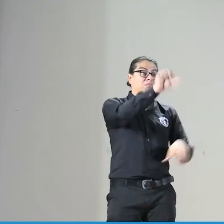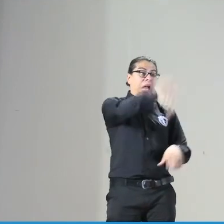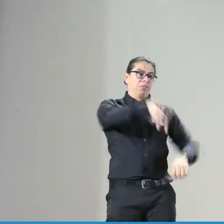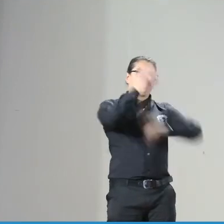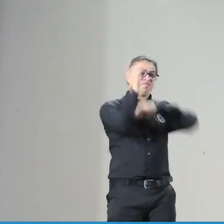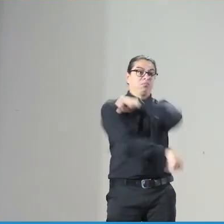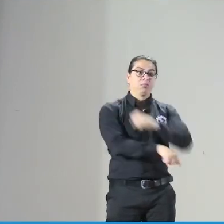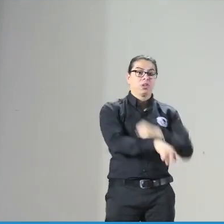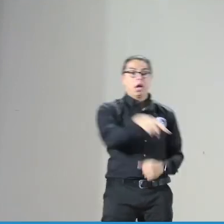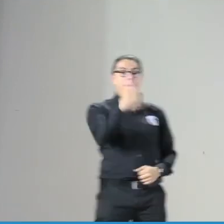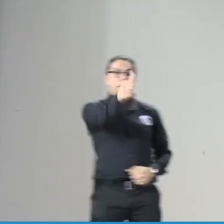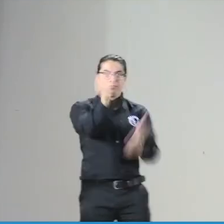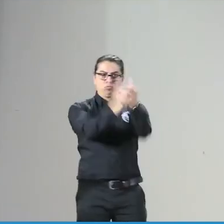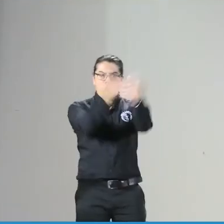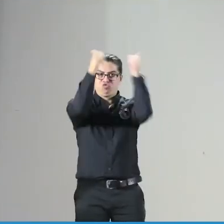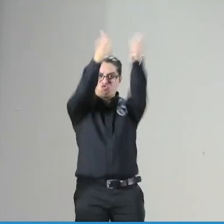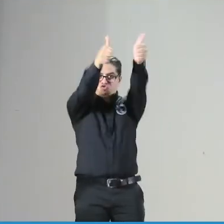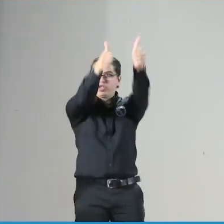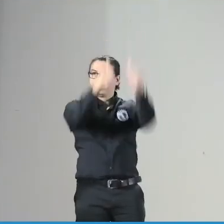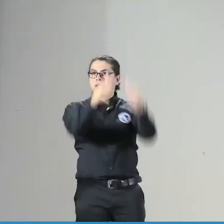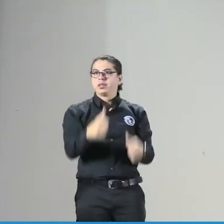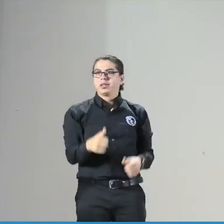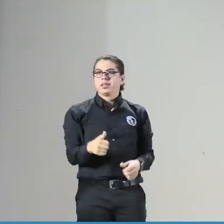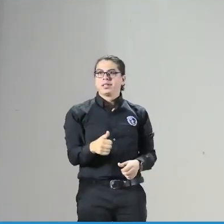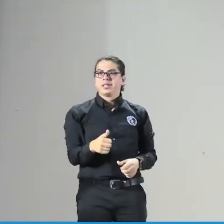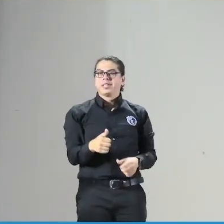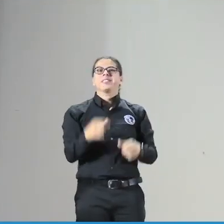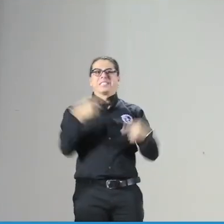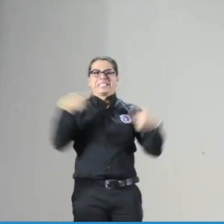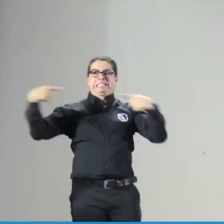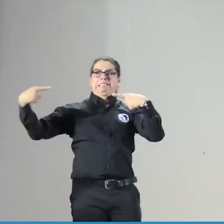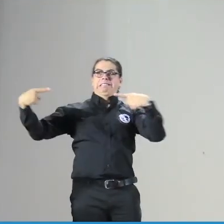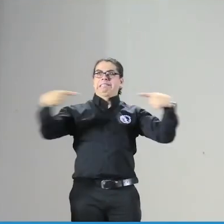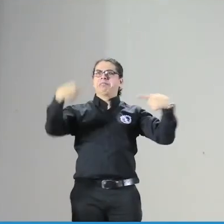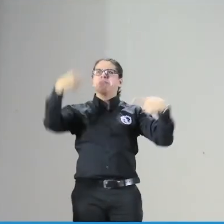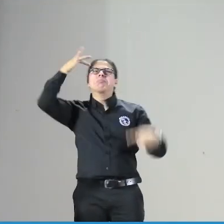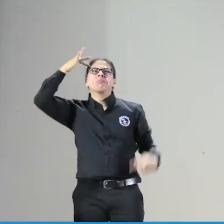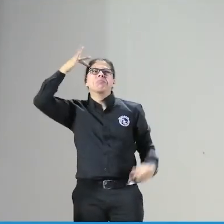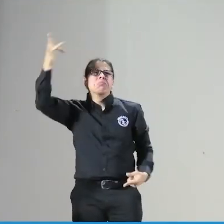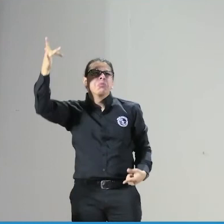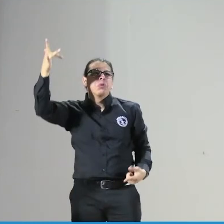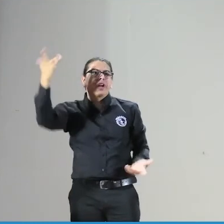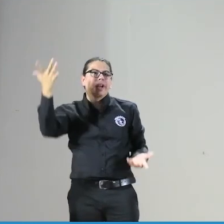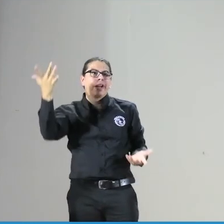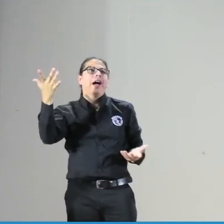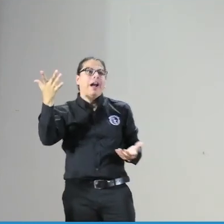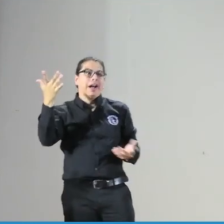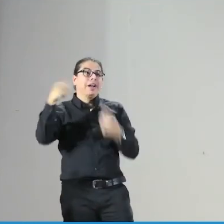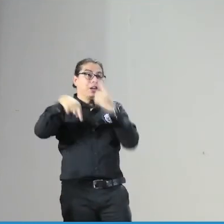versos el disciplinaria es que si se hace algo o bien o mal se puede decir